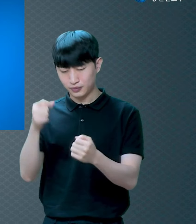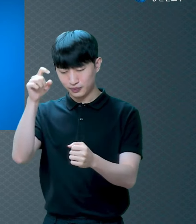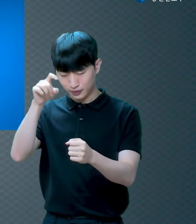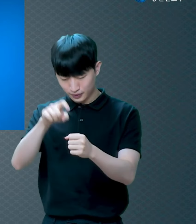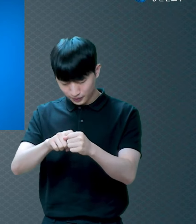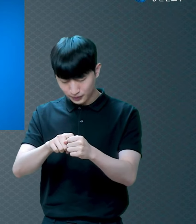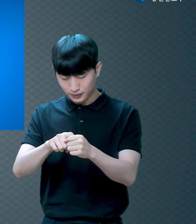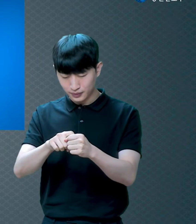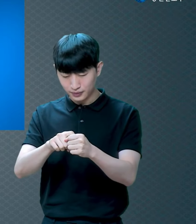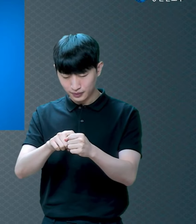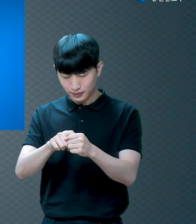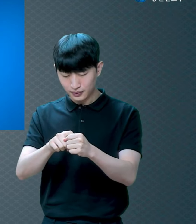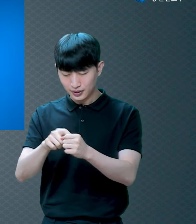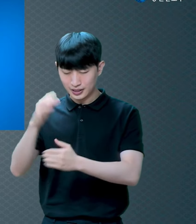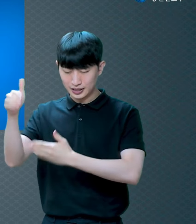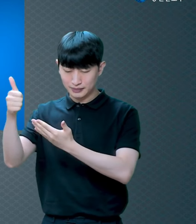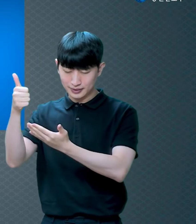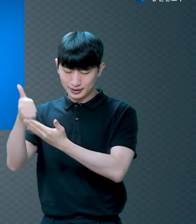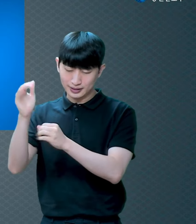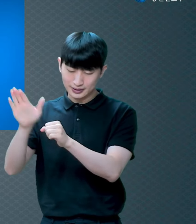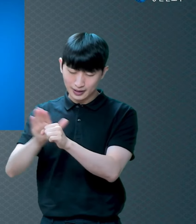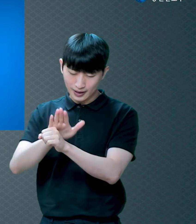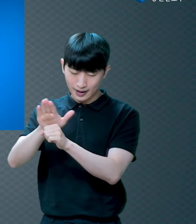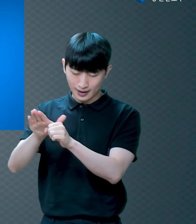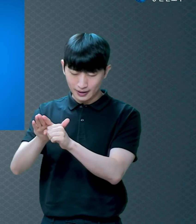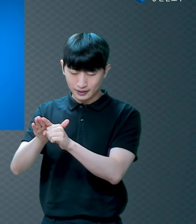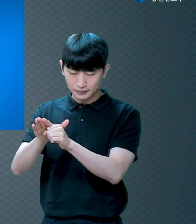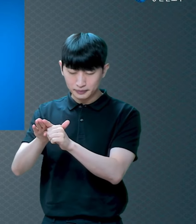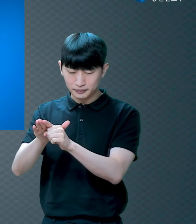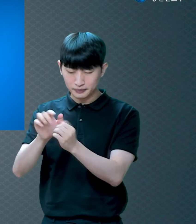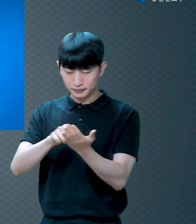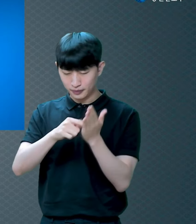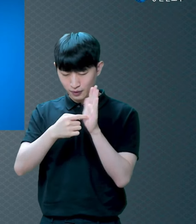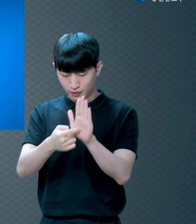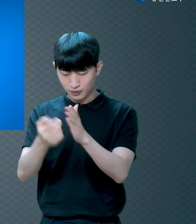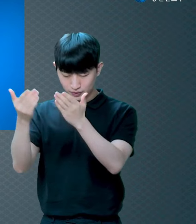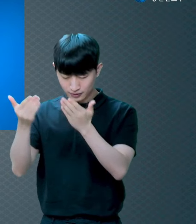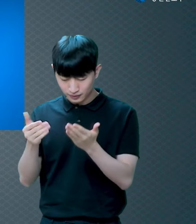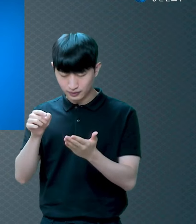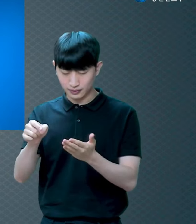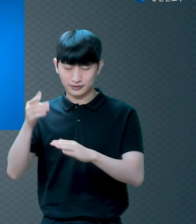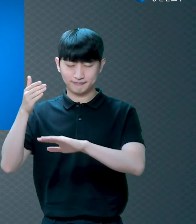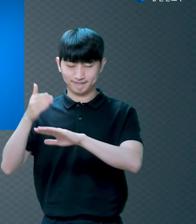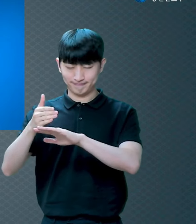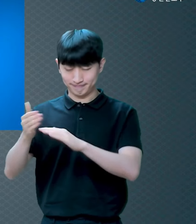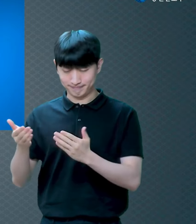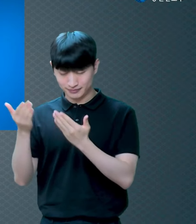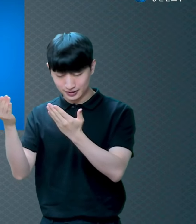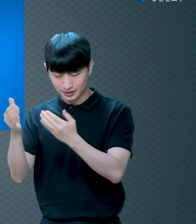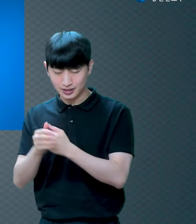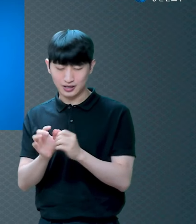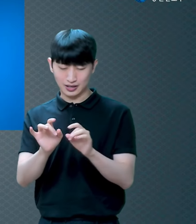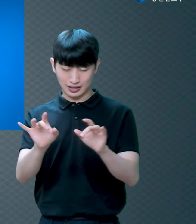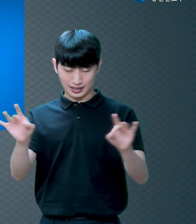사랑을 보여주신 것 참으로 감사합니다 우리의 마음을 열어주시고